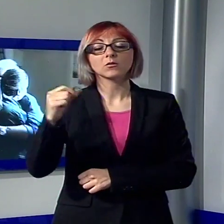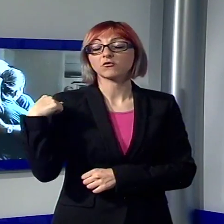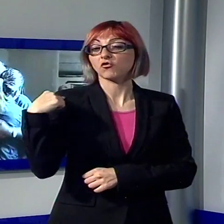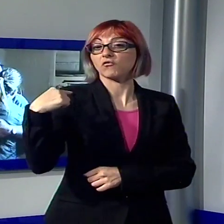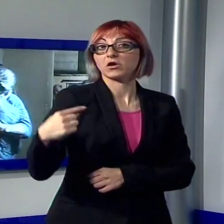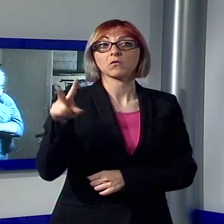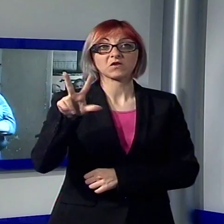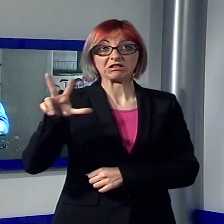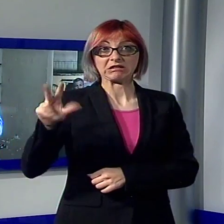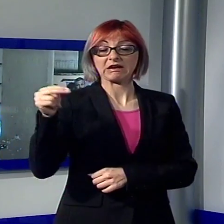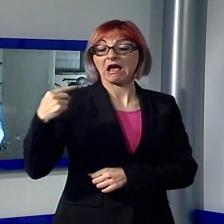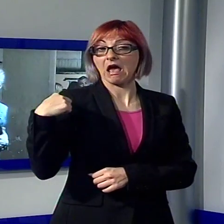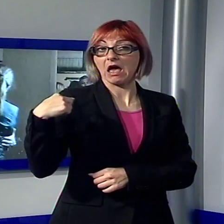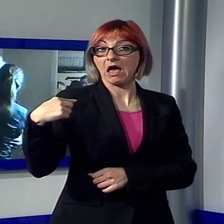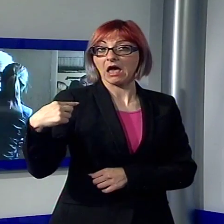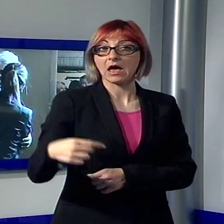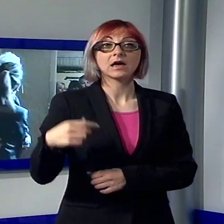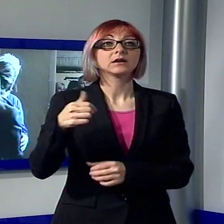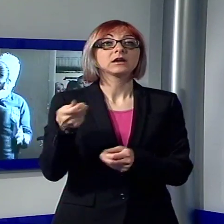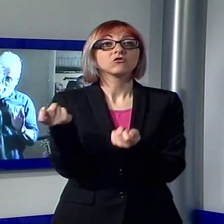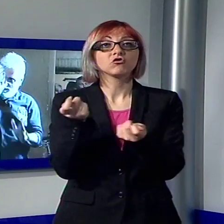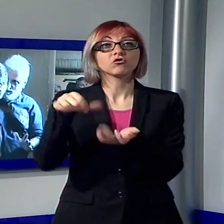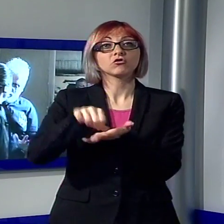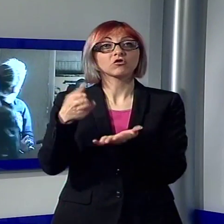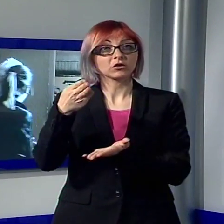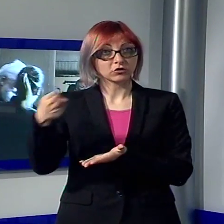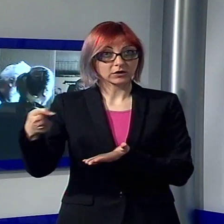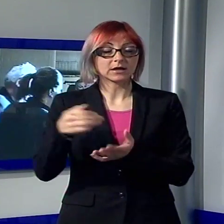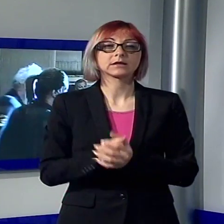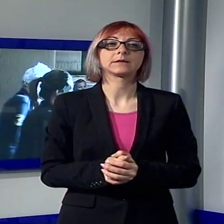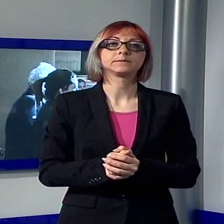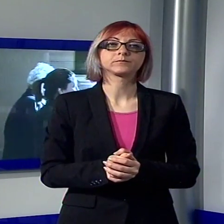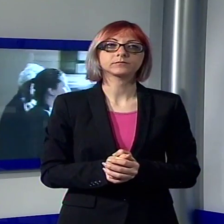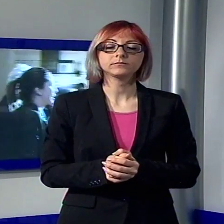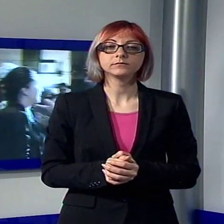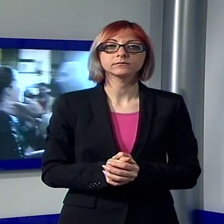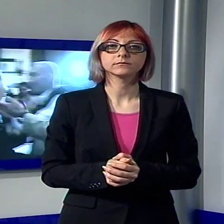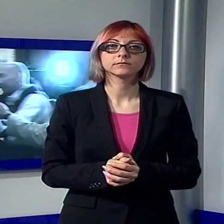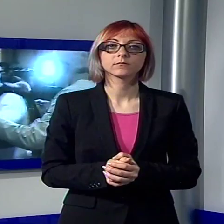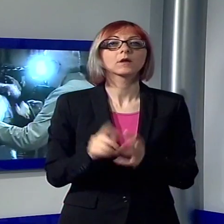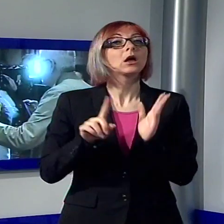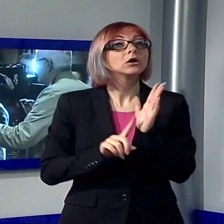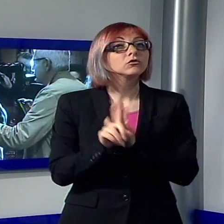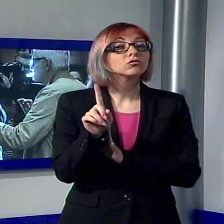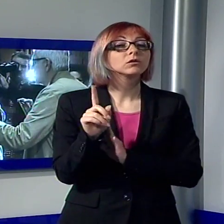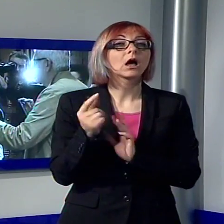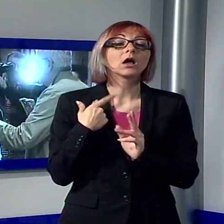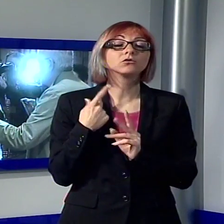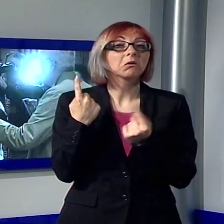centrodestra, un risultato sul quale in pochi sarebbero stati disposti a scommettere solo un mese fa e che continuava ad essere ritenuto poco